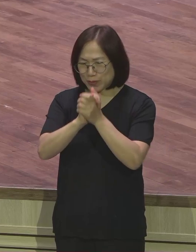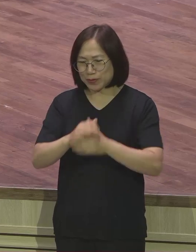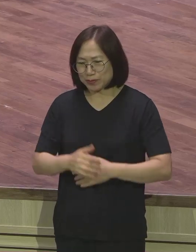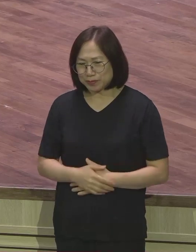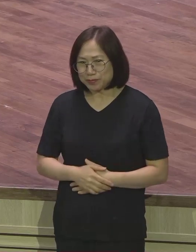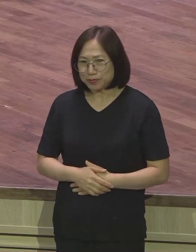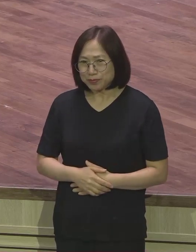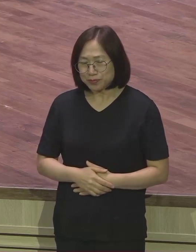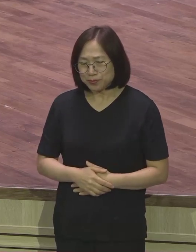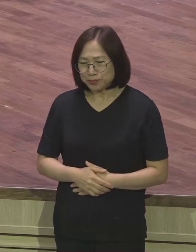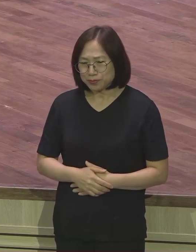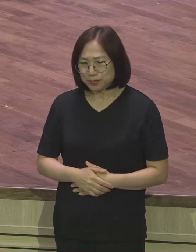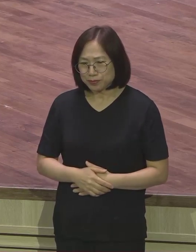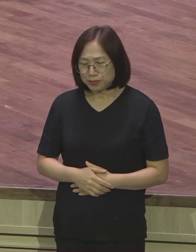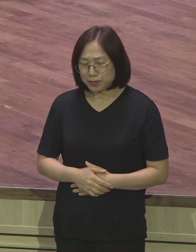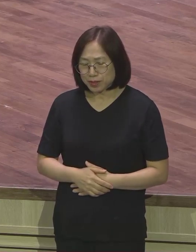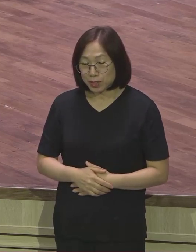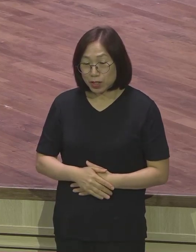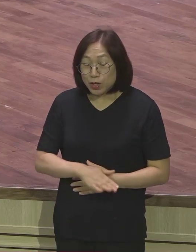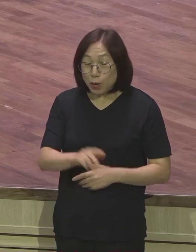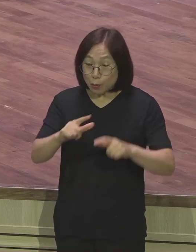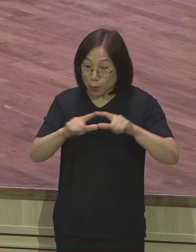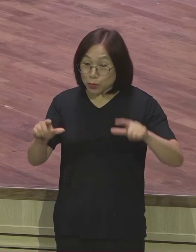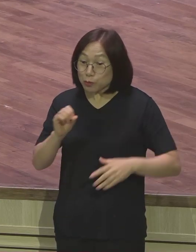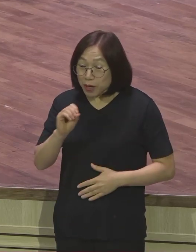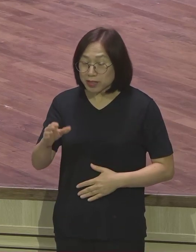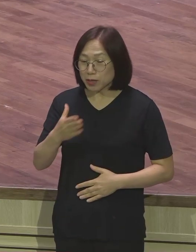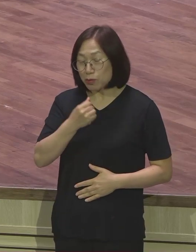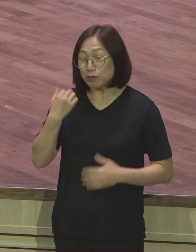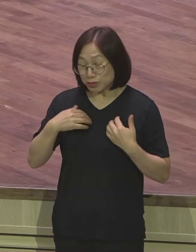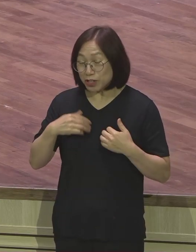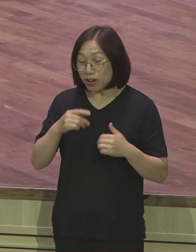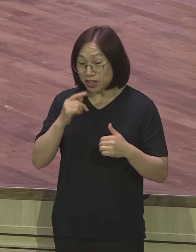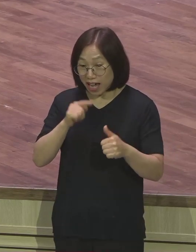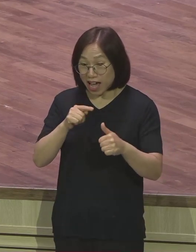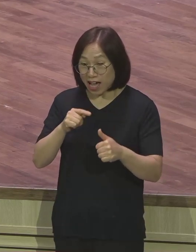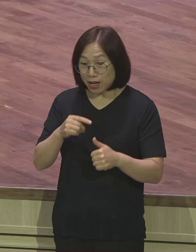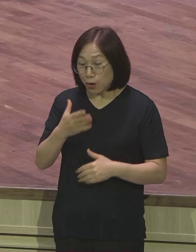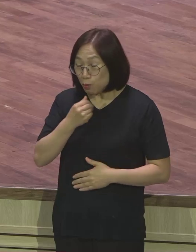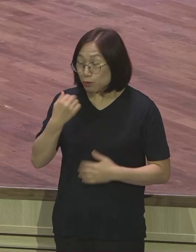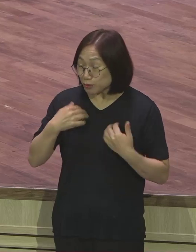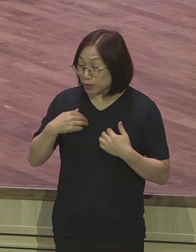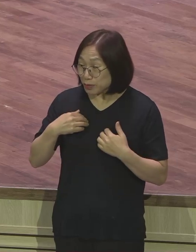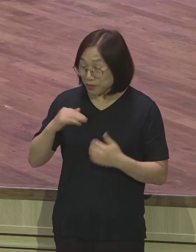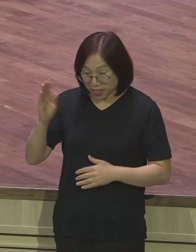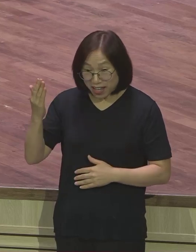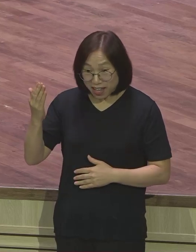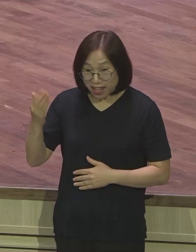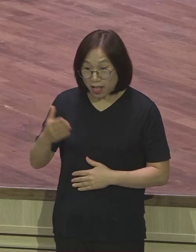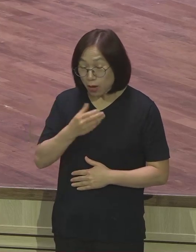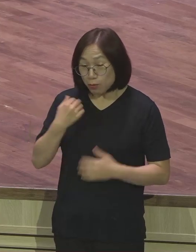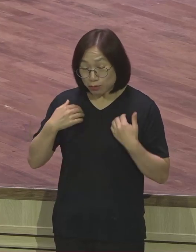우린 보통 복음 누려라 복음 누리면 되지 복음 못 누리니까 그렇지